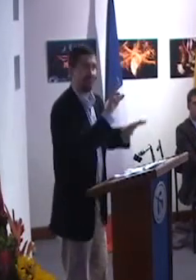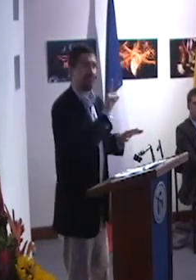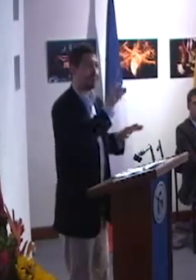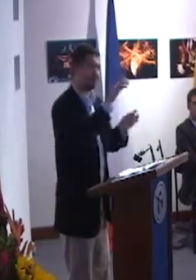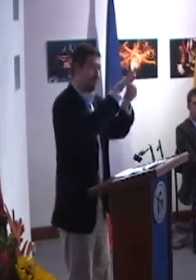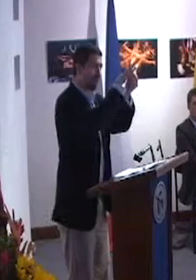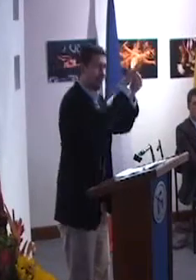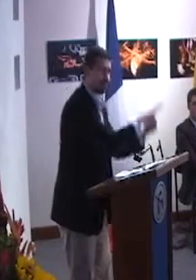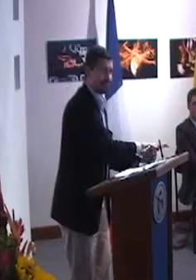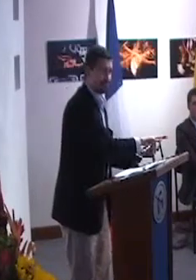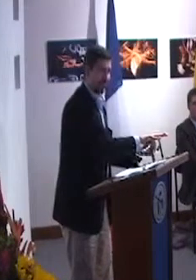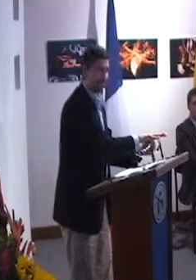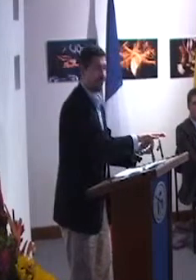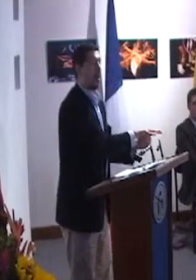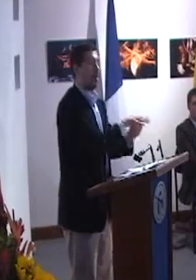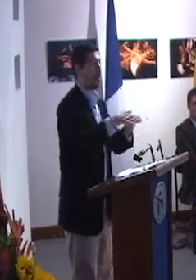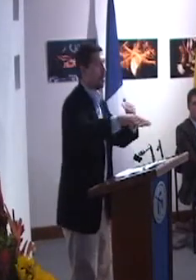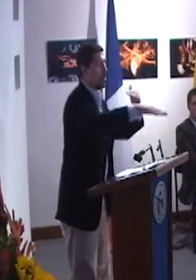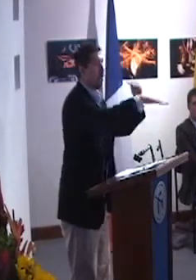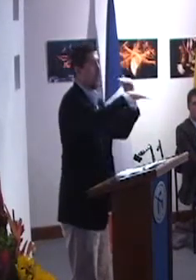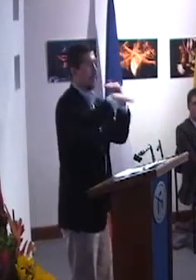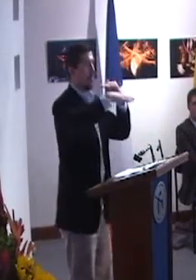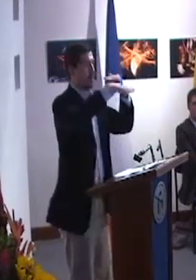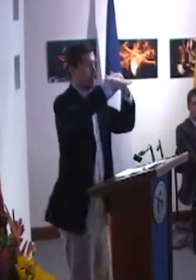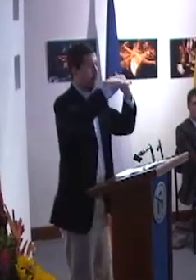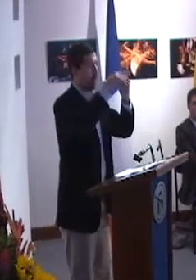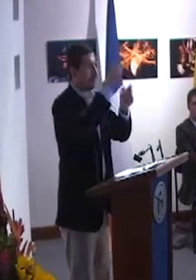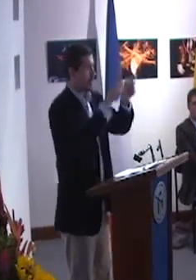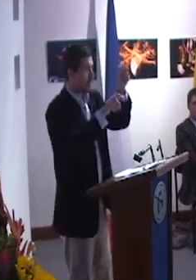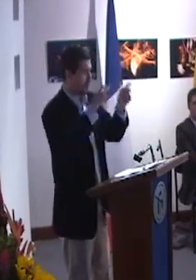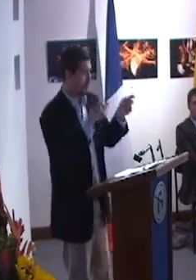La Declaración de los Derechos Humanos de 1948